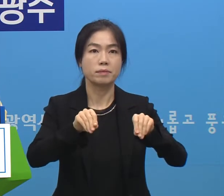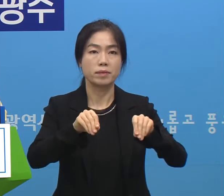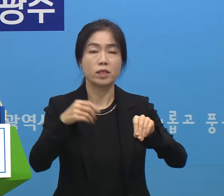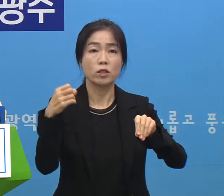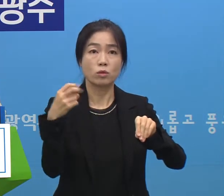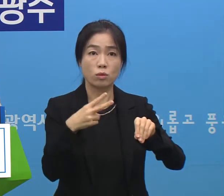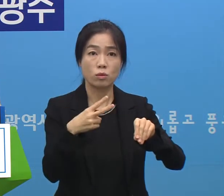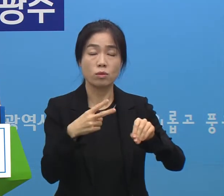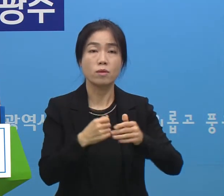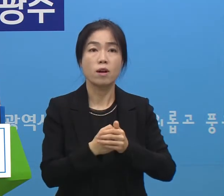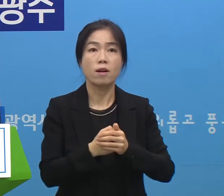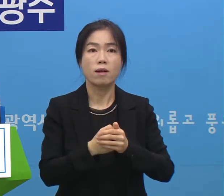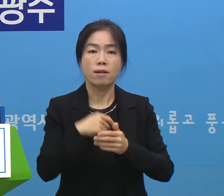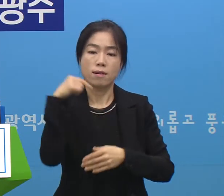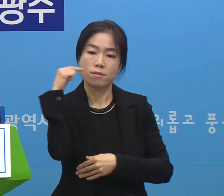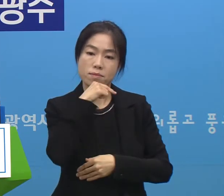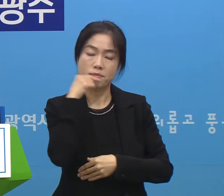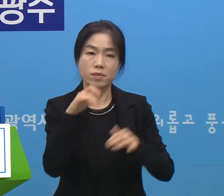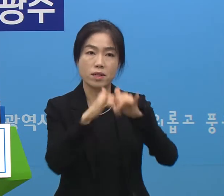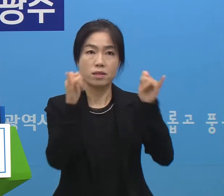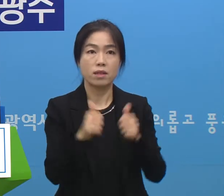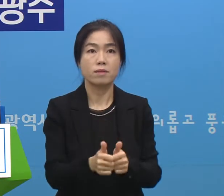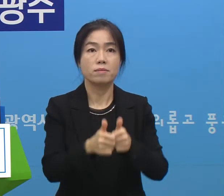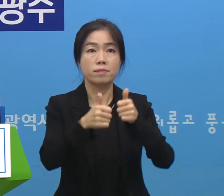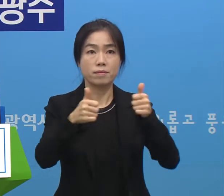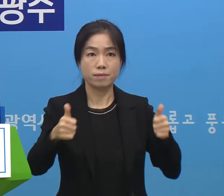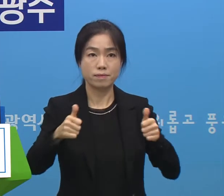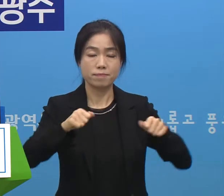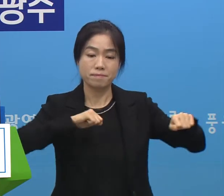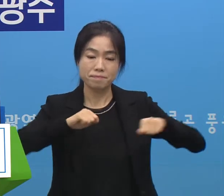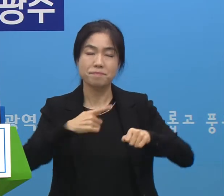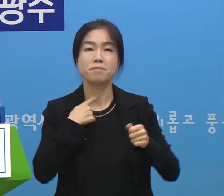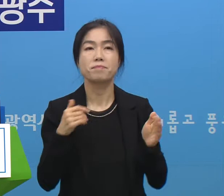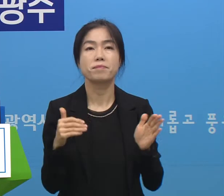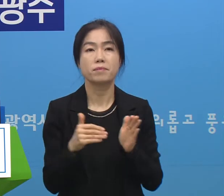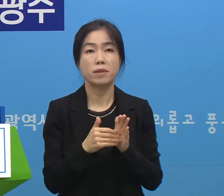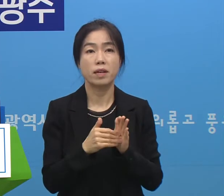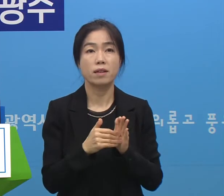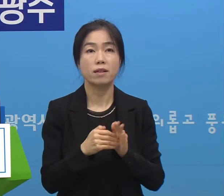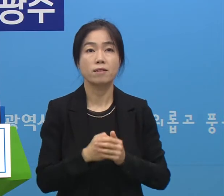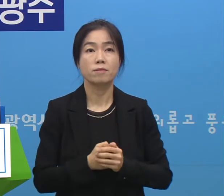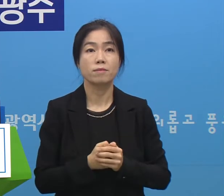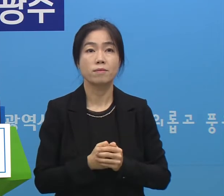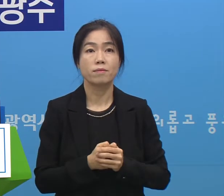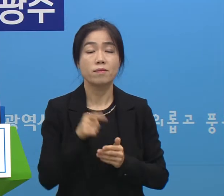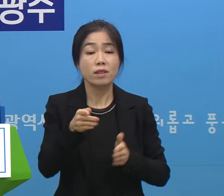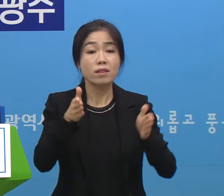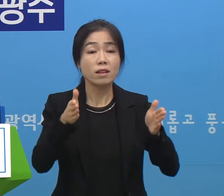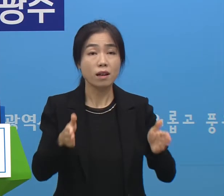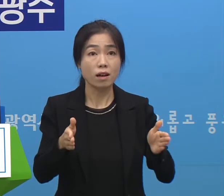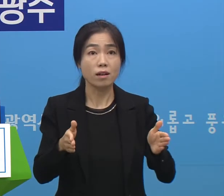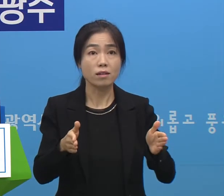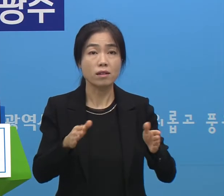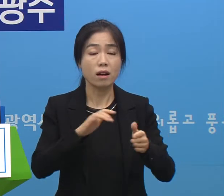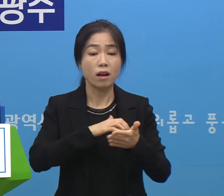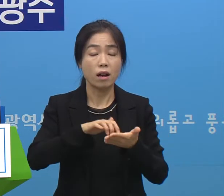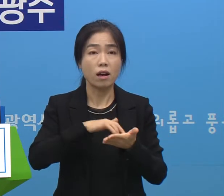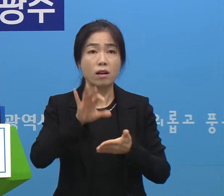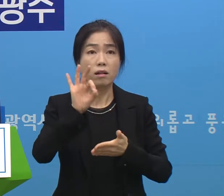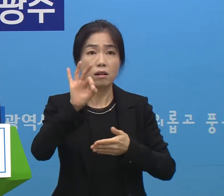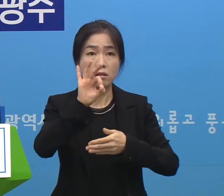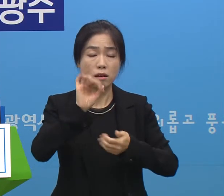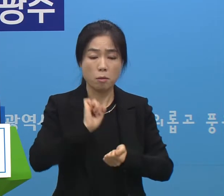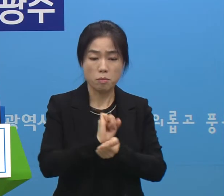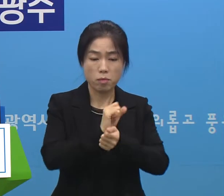피로돼서 고강도의 사회적 거리 두기를 실천했습니다 이 기간 동안 10개가 넘는